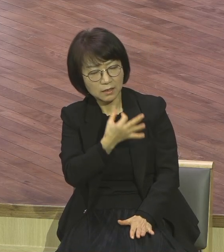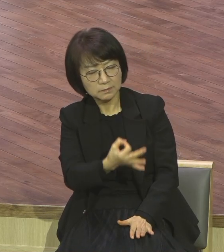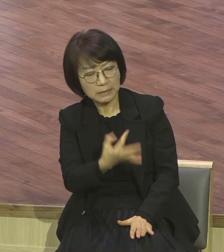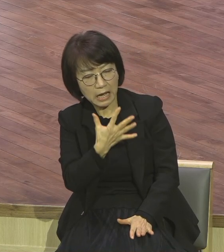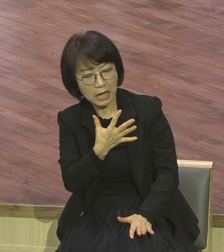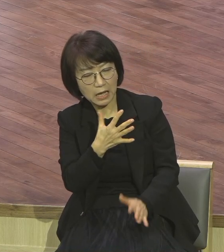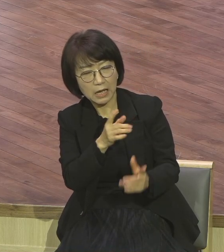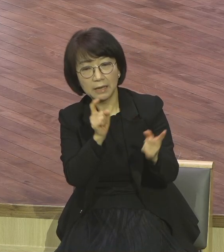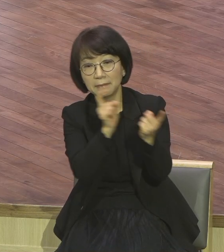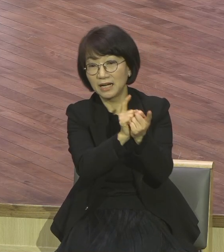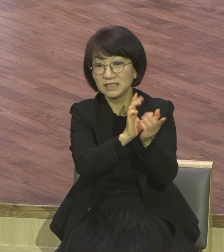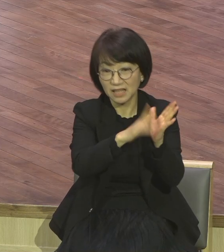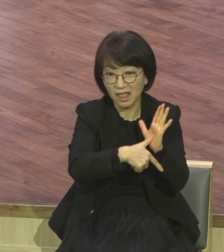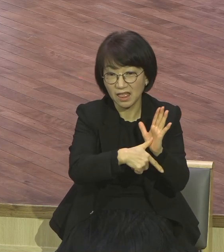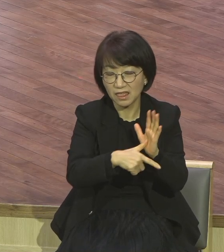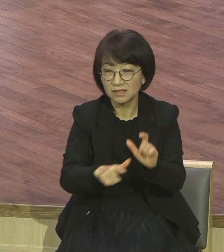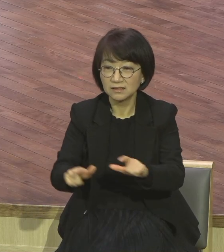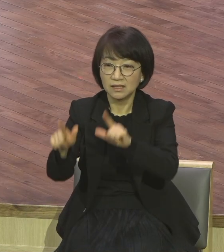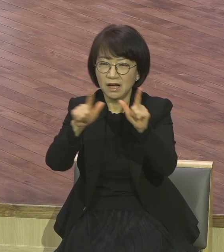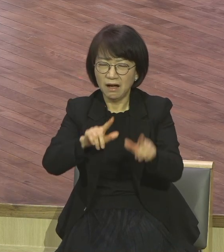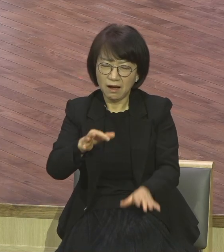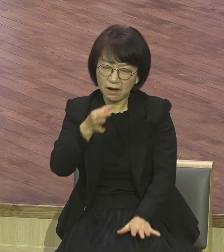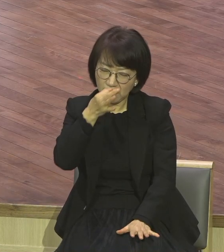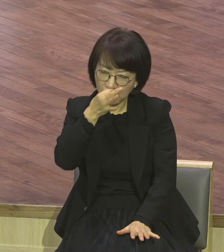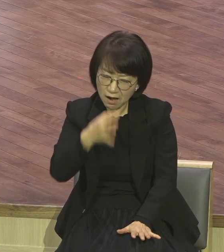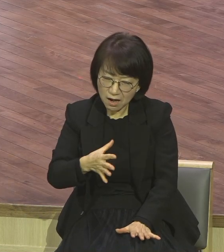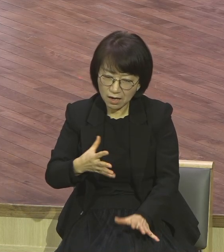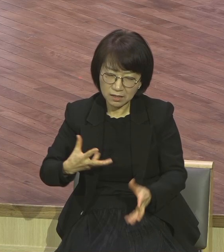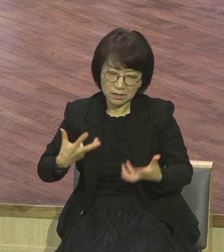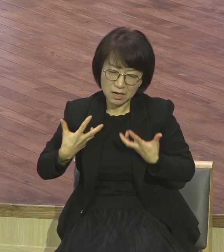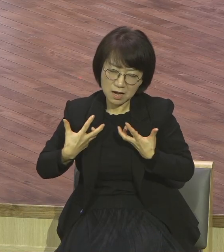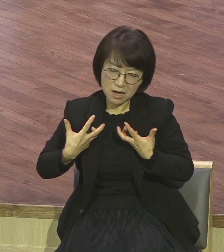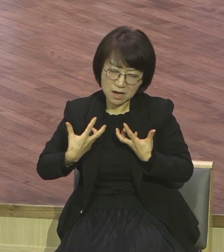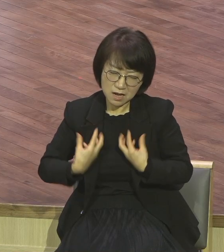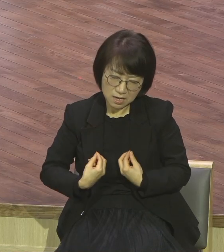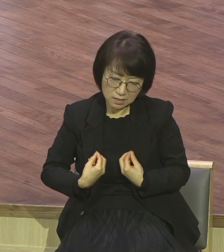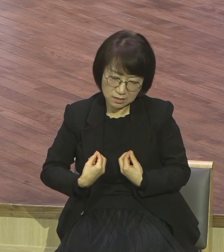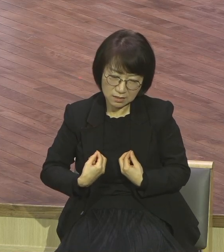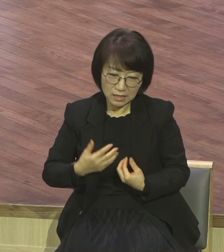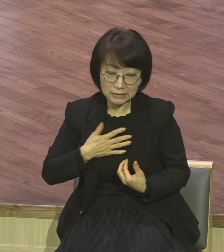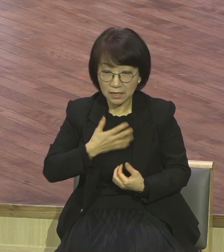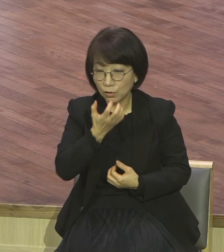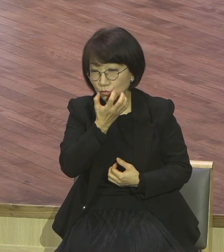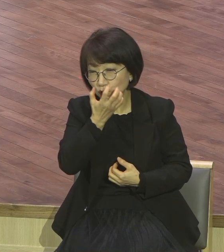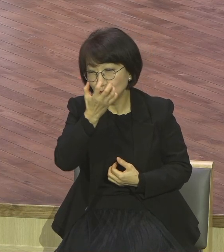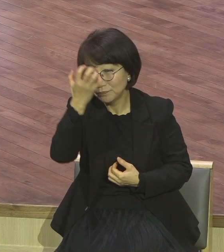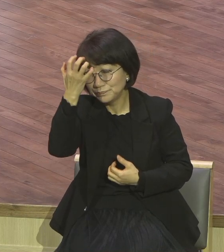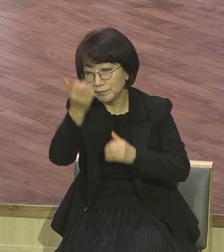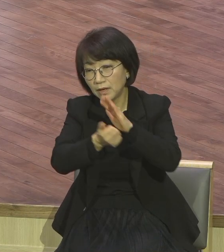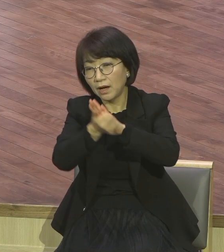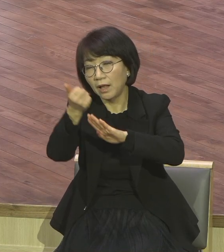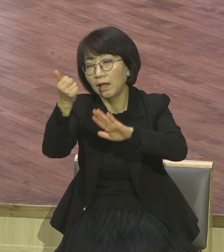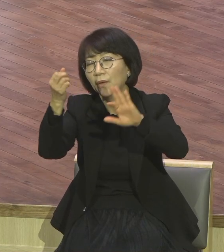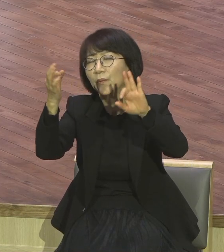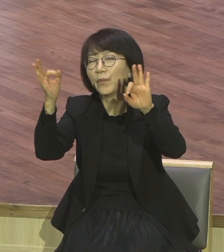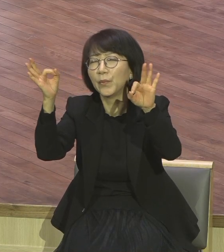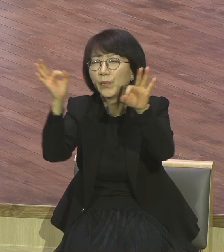살기가 힘들 때, 절망할 때, 자신의 꿈과 소망이 산상조각이 나도